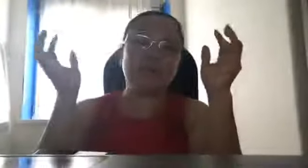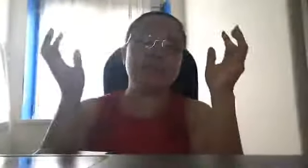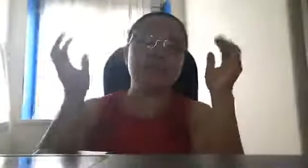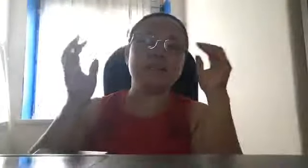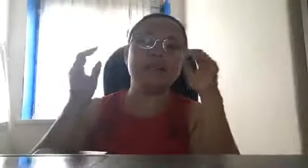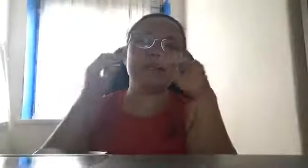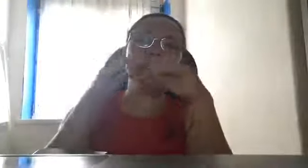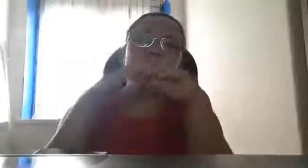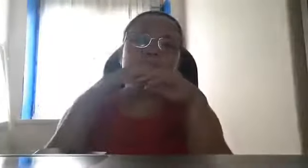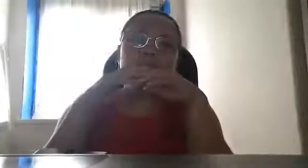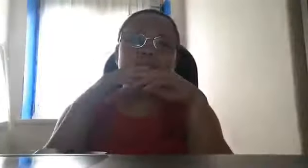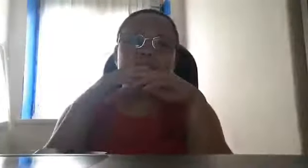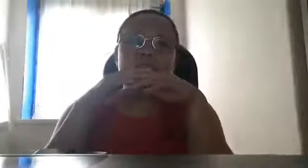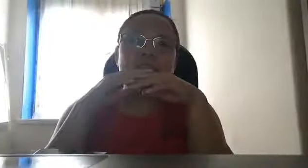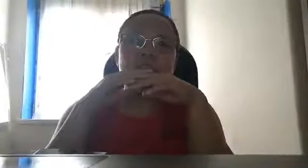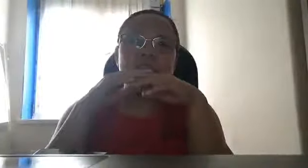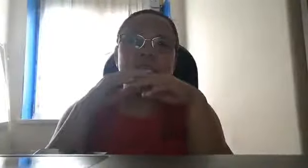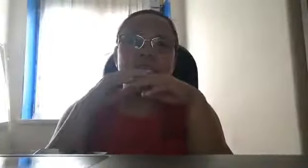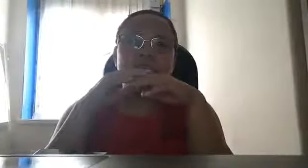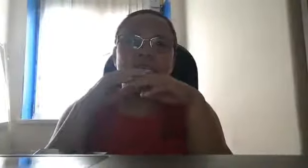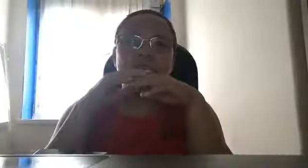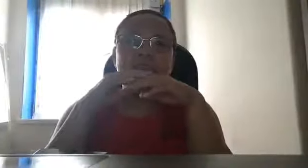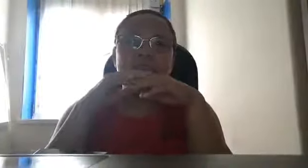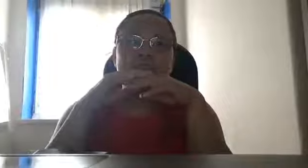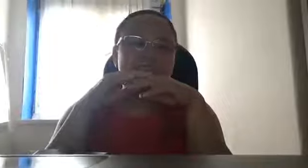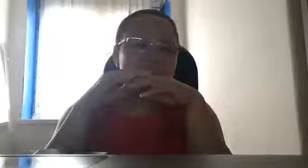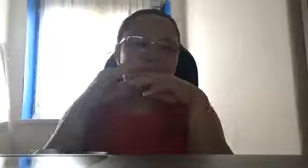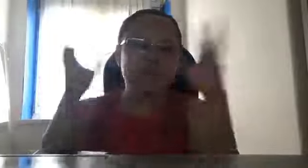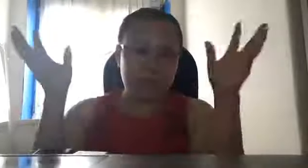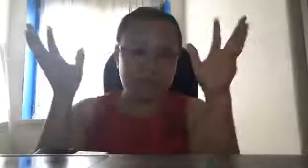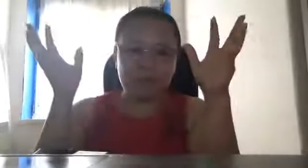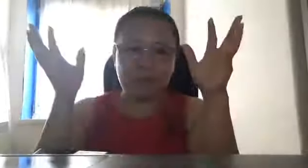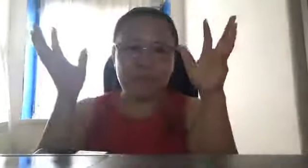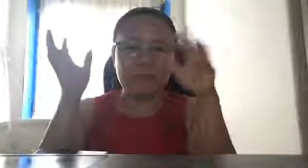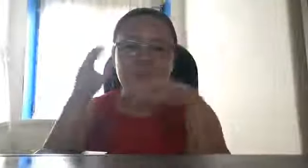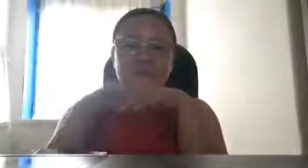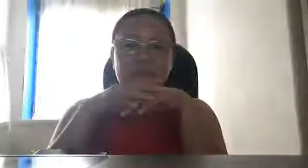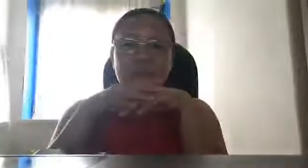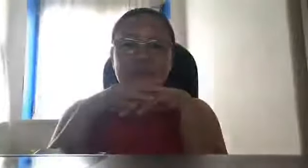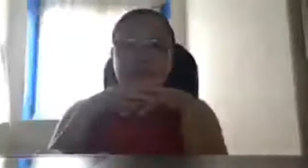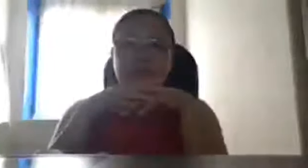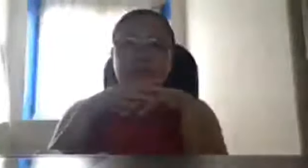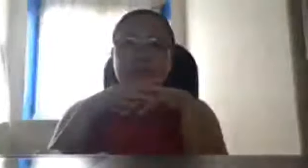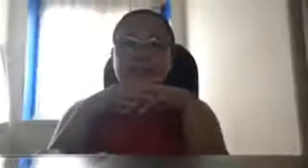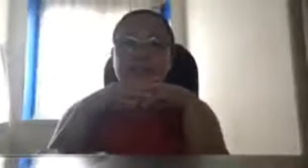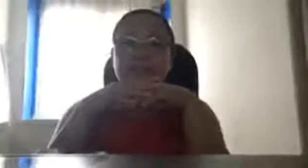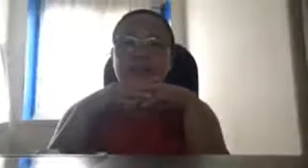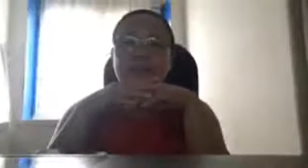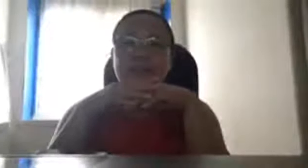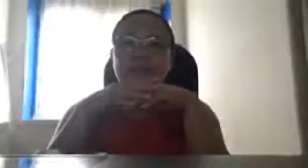Ganun lang yun, tapos, ngayon, sinasaktan nyo yung inyong mga magulang, grabe, sasabihin nyo na,